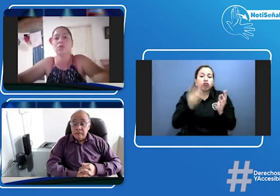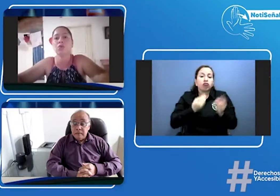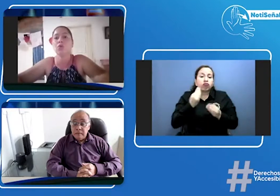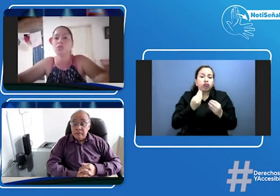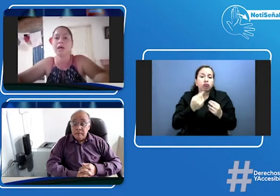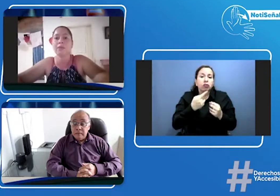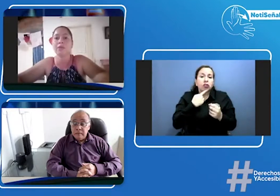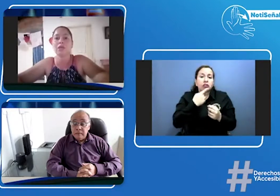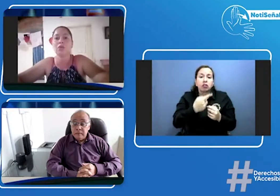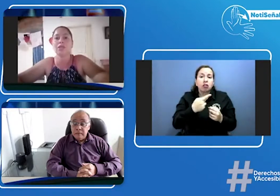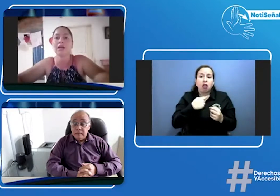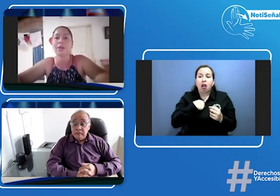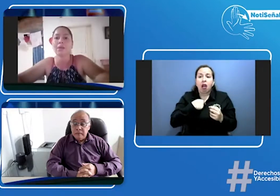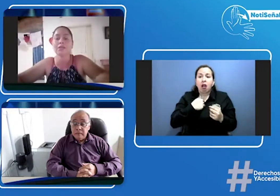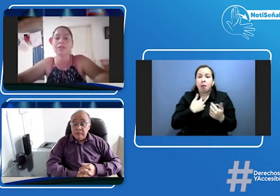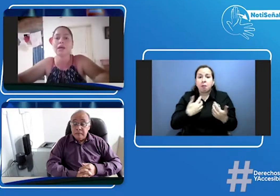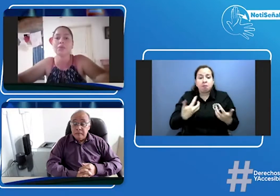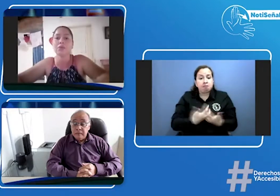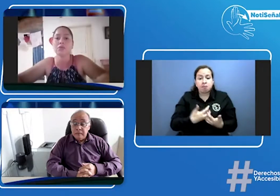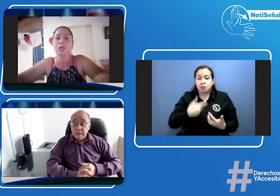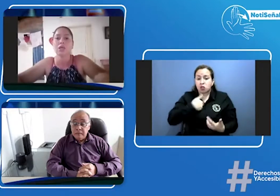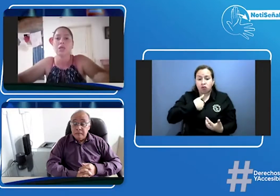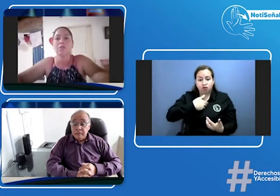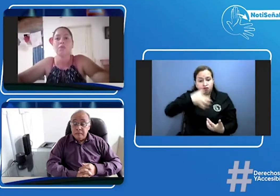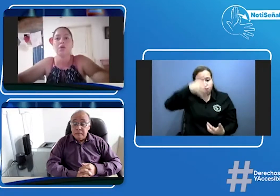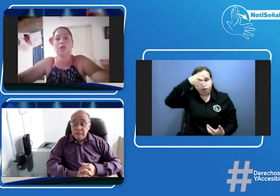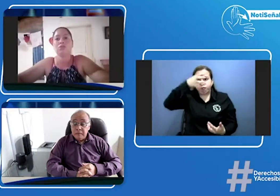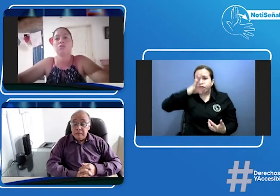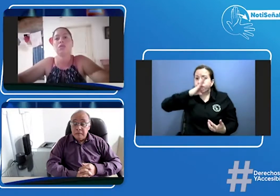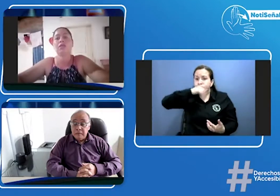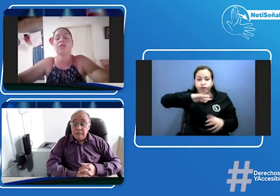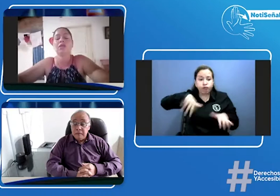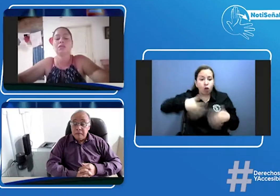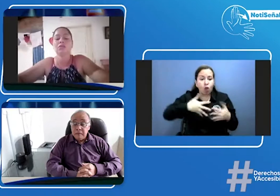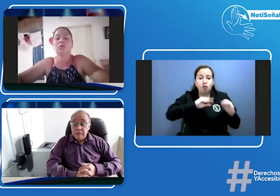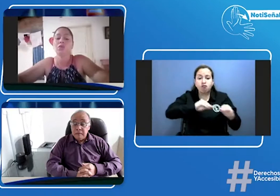no saben que no están capacitados y pues en eso se retrasan los niños